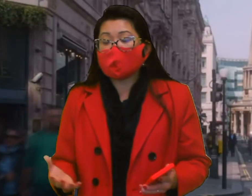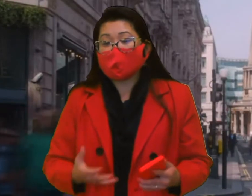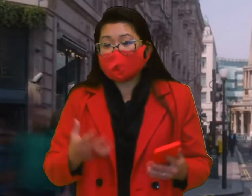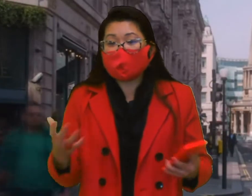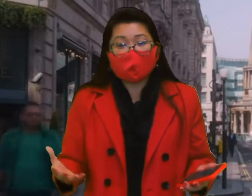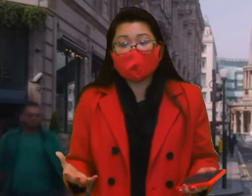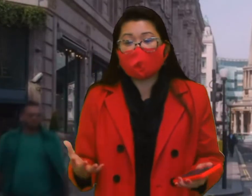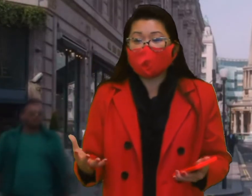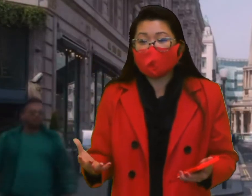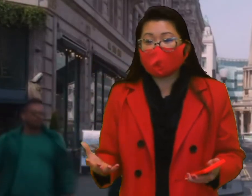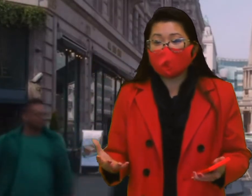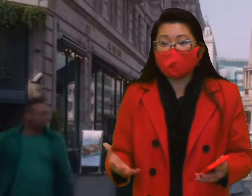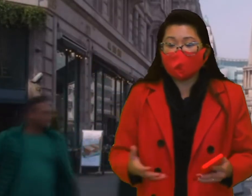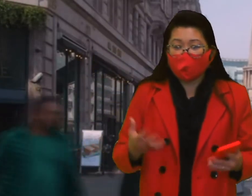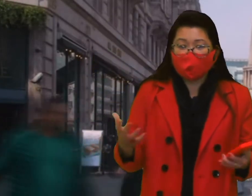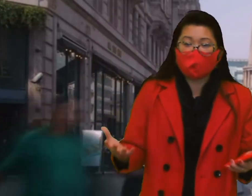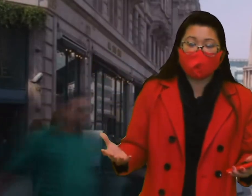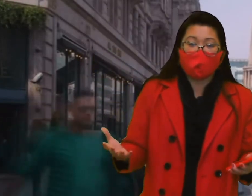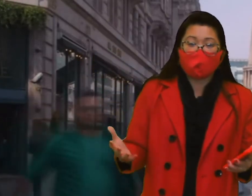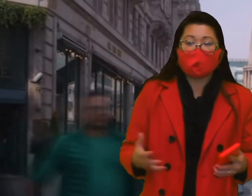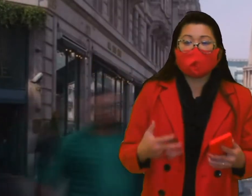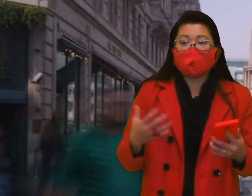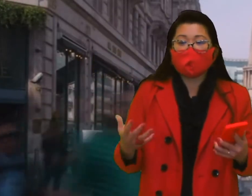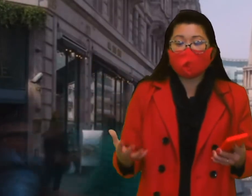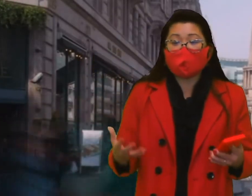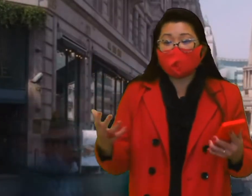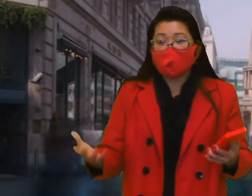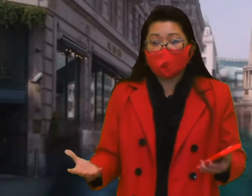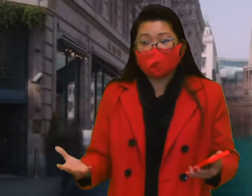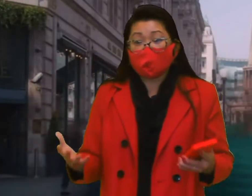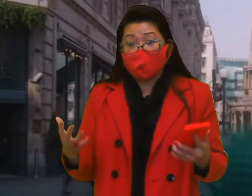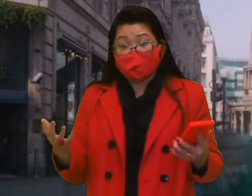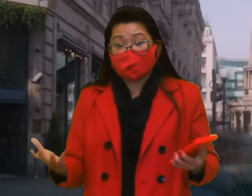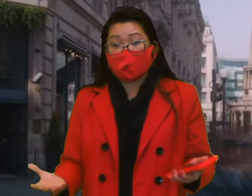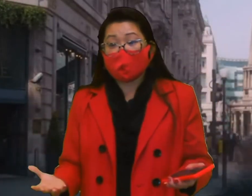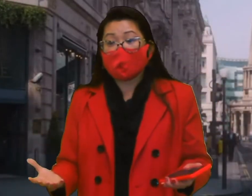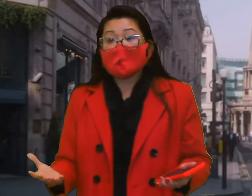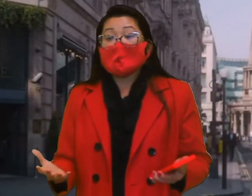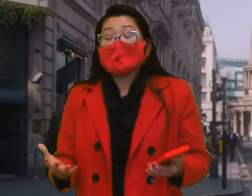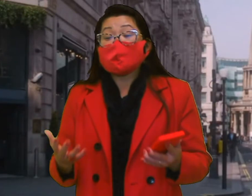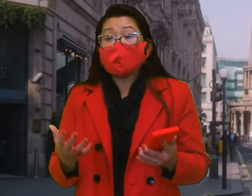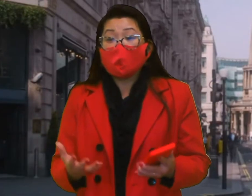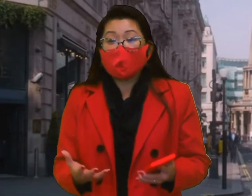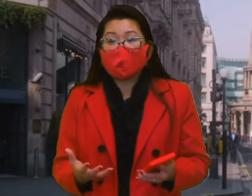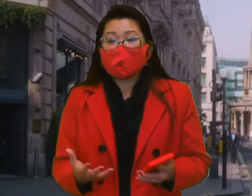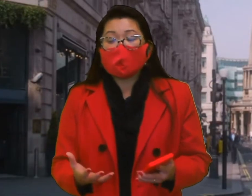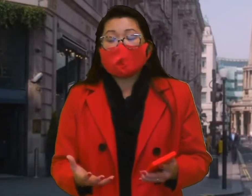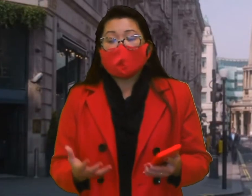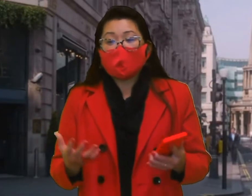trazendo esse aplicativo, o Hand Talk, para que vocês possam conhecer, também é um